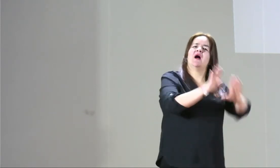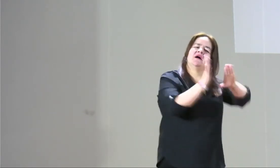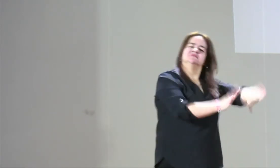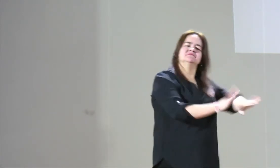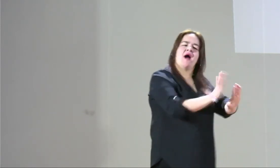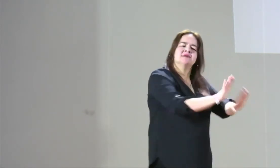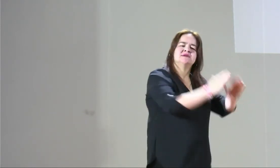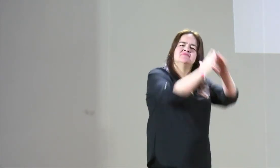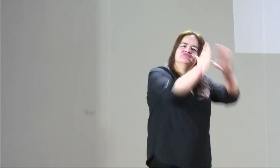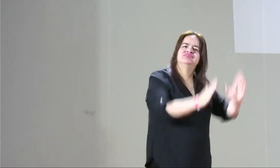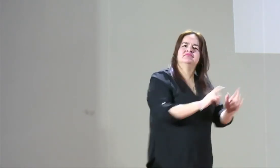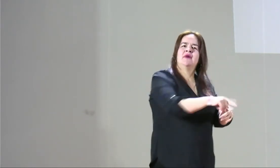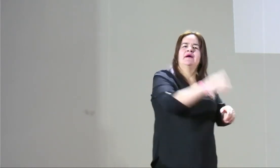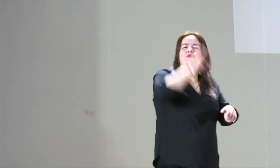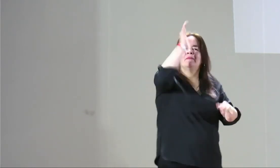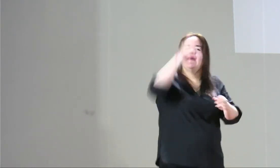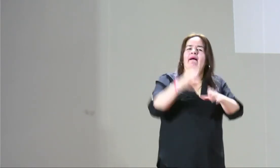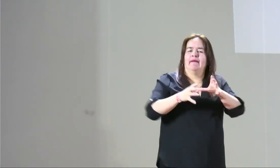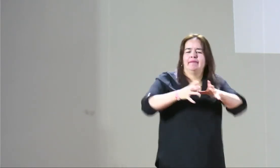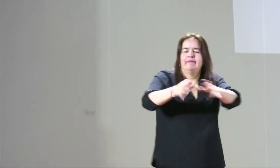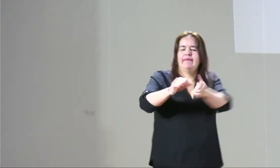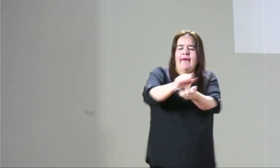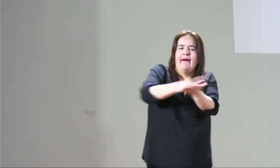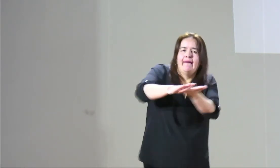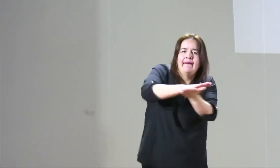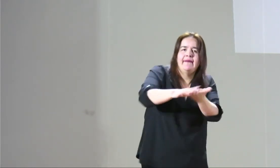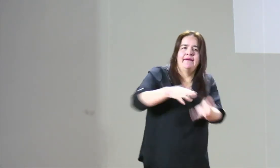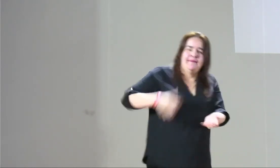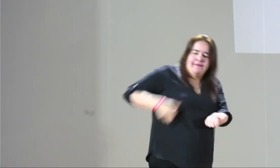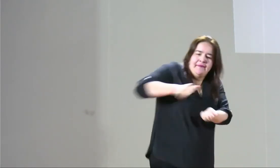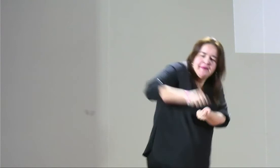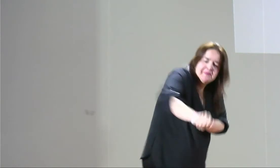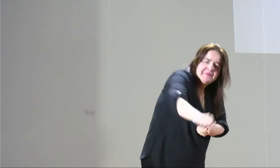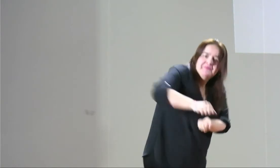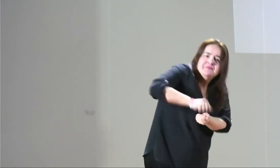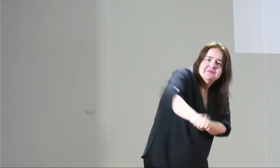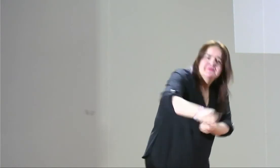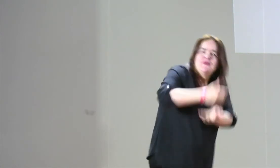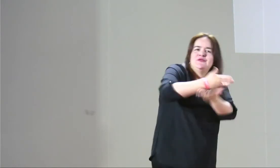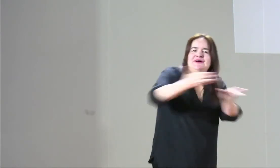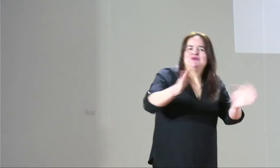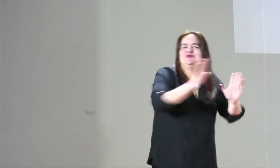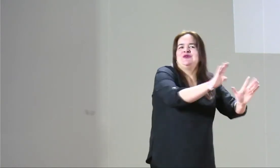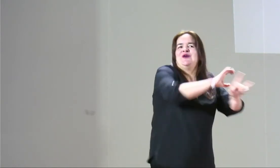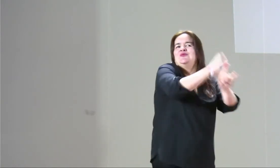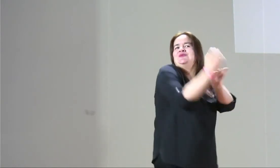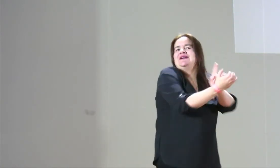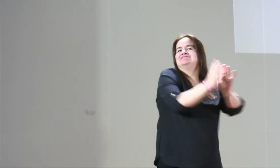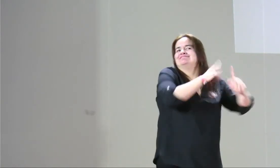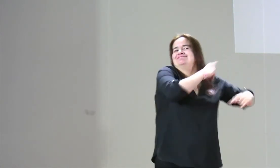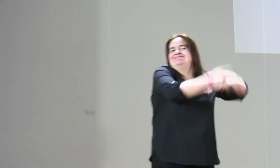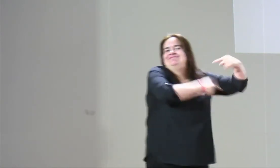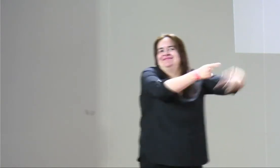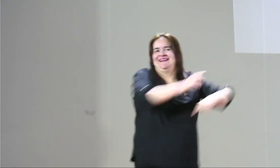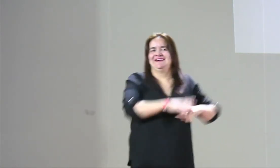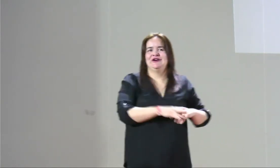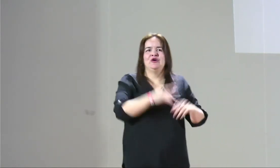indígena. Por ejemplo, en las comunidades indígenas dicen, no, usted como mujer se debe quedar en la casa. Entonces, somos nosotros las que lavamos, las que